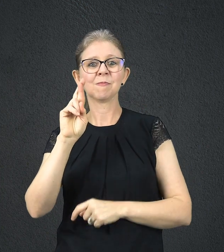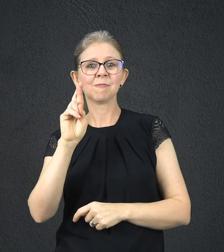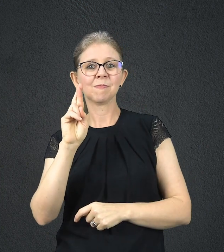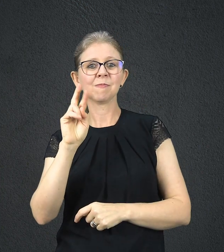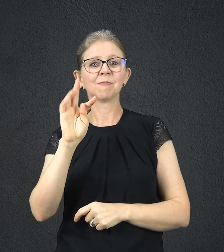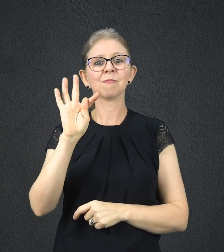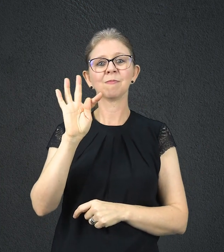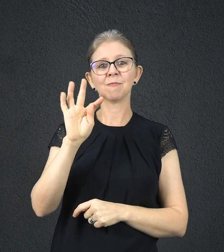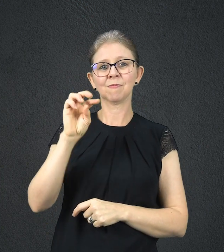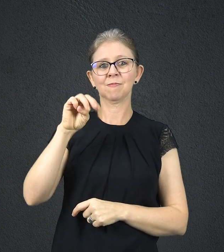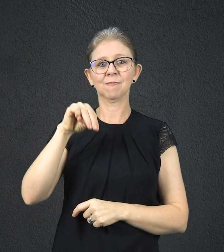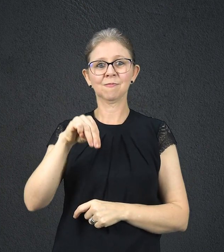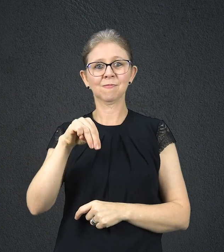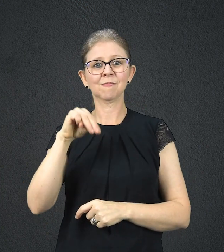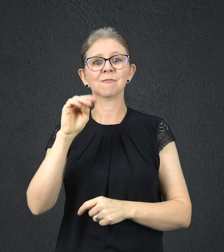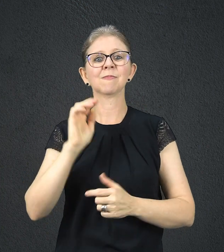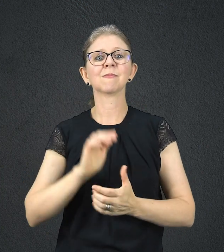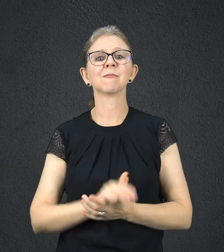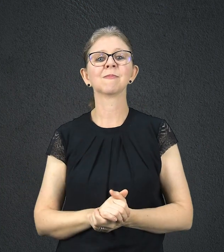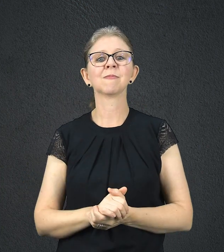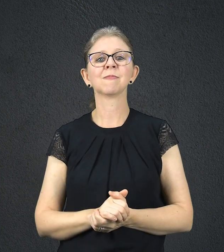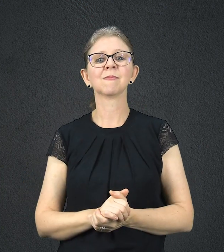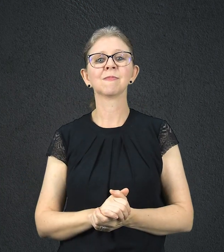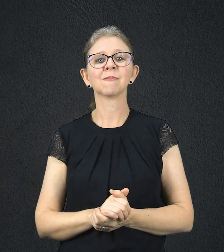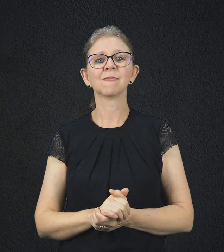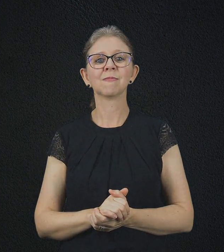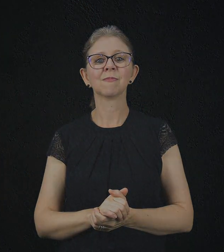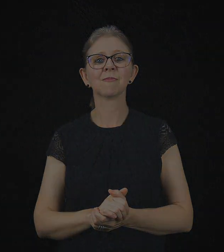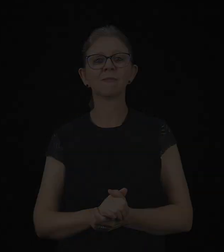Acesse o nosso Devocional os Dias Obrigado.